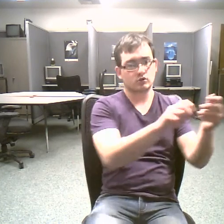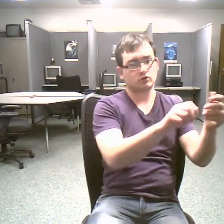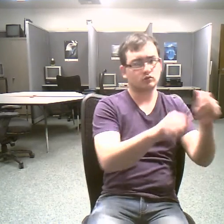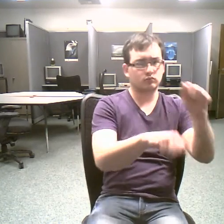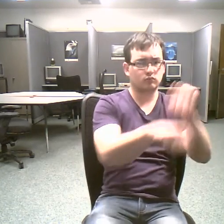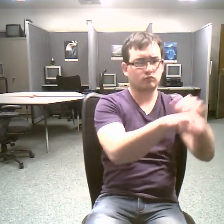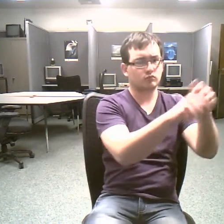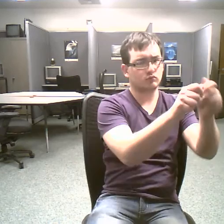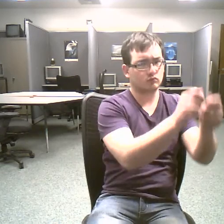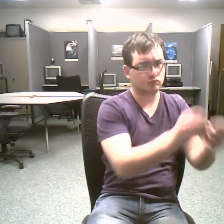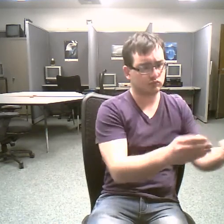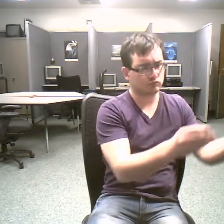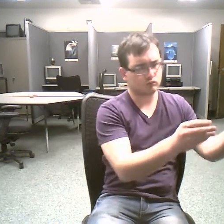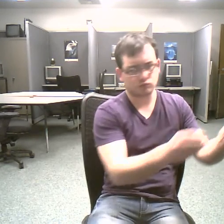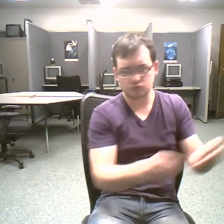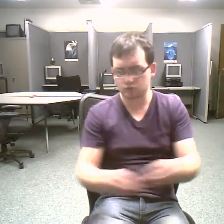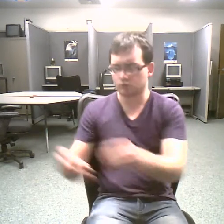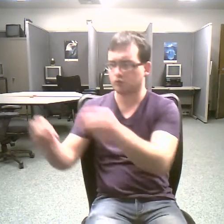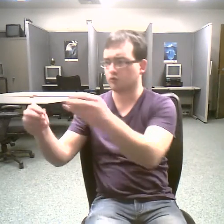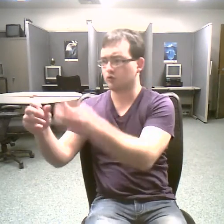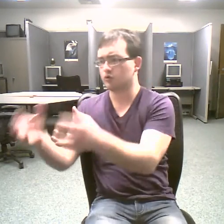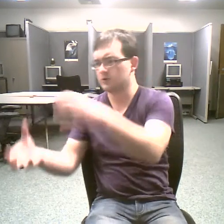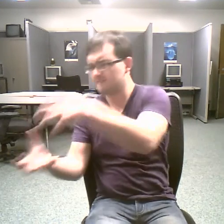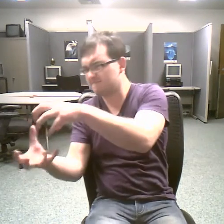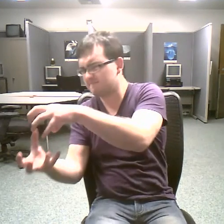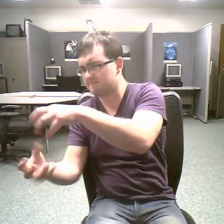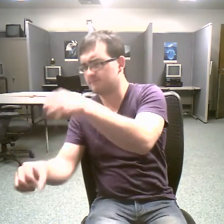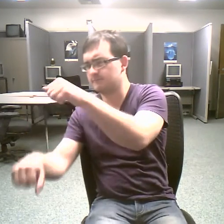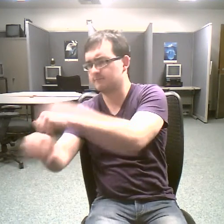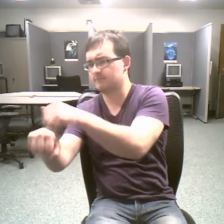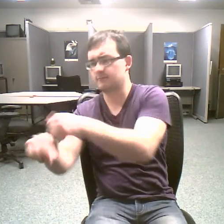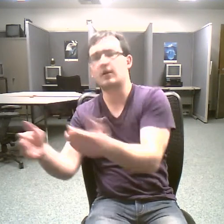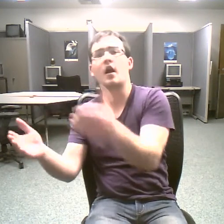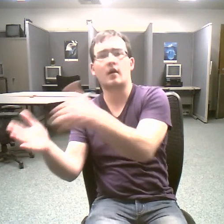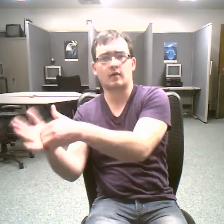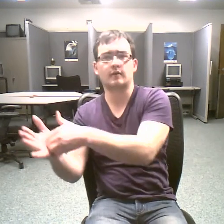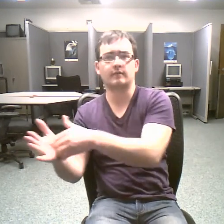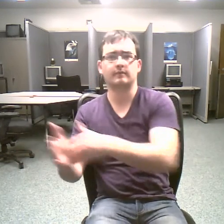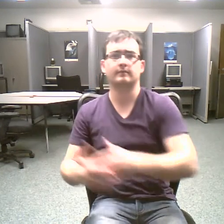and geologic time and see that earth is alive and still changing